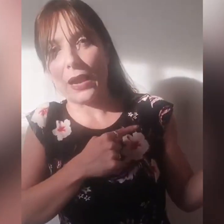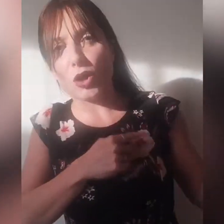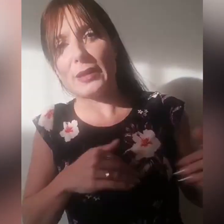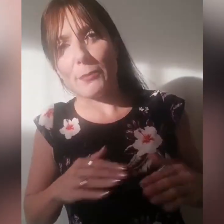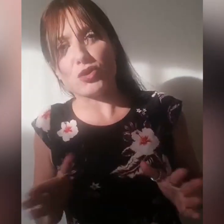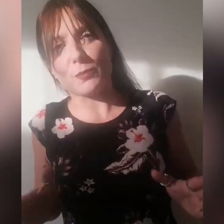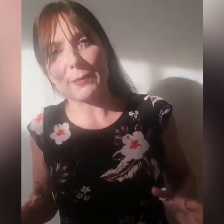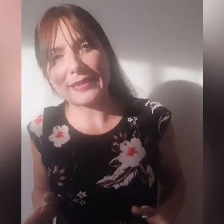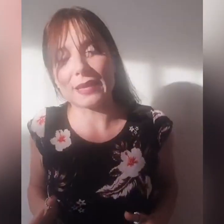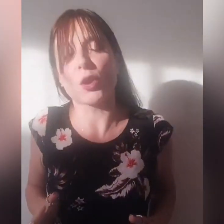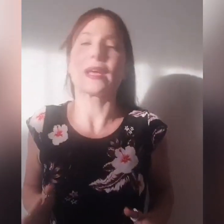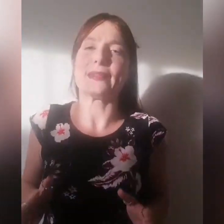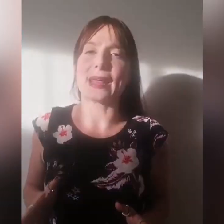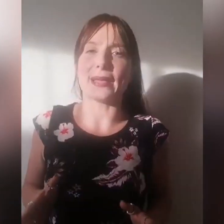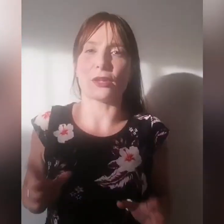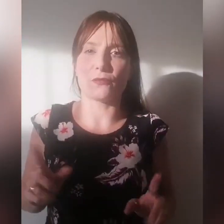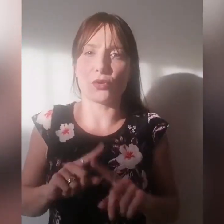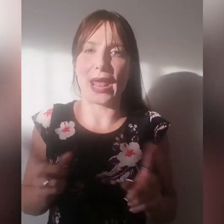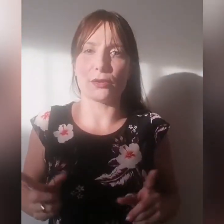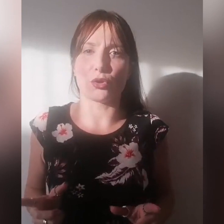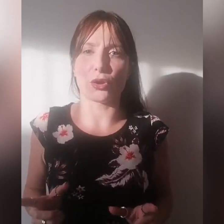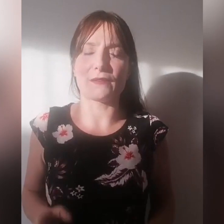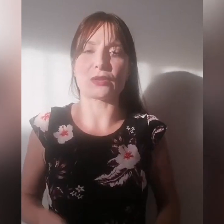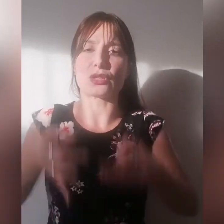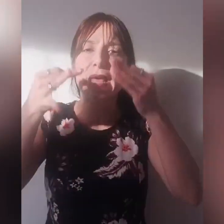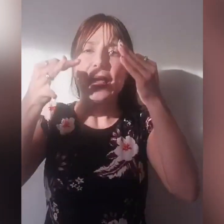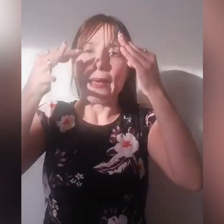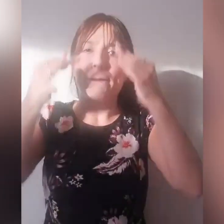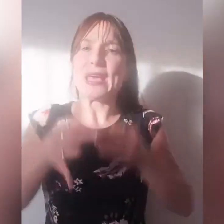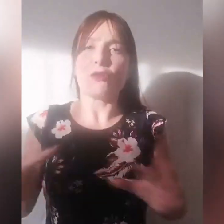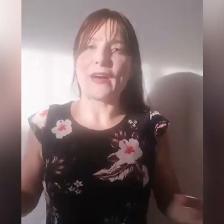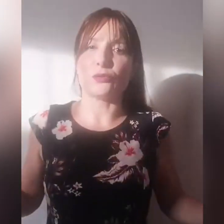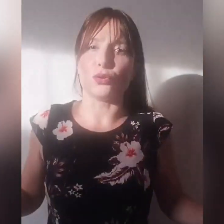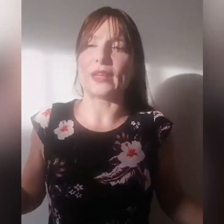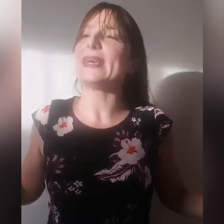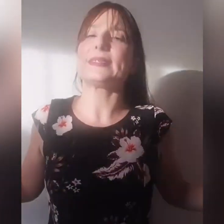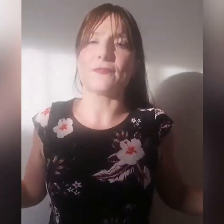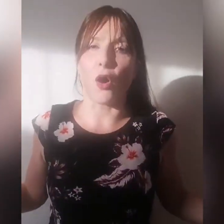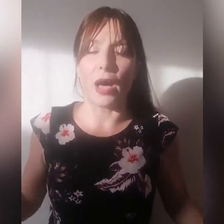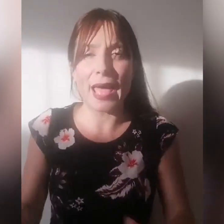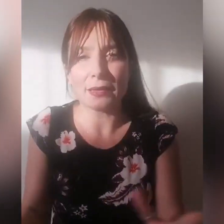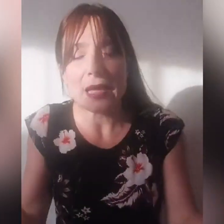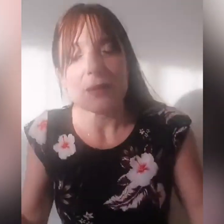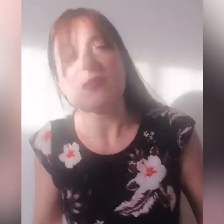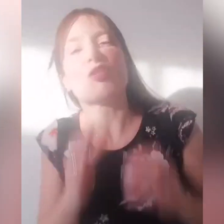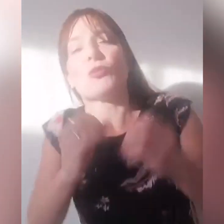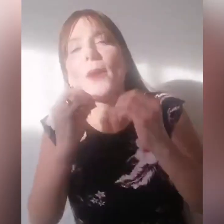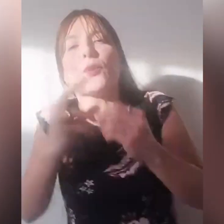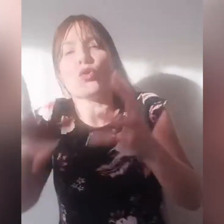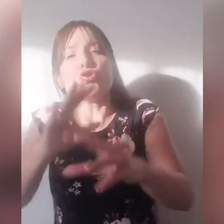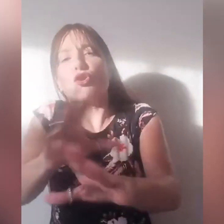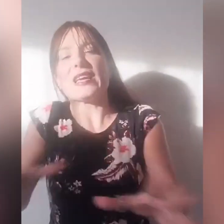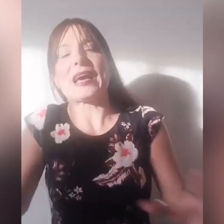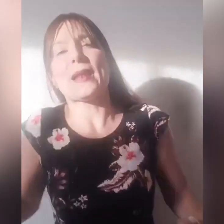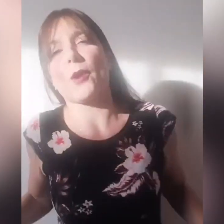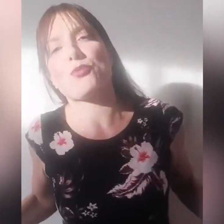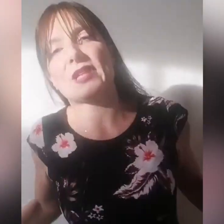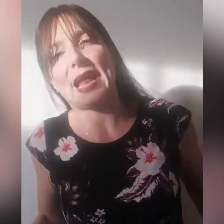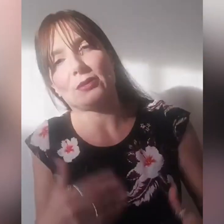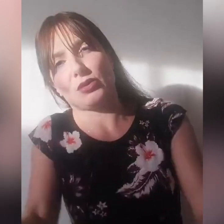posso permettermelo anche diretto, il focolai il coronavirus, mi go fai tu, adesso fa, ognuno lo dica nel proprio dialetto,